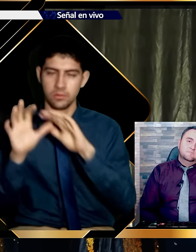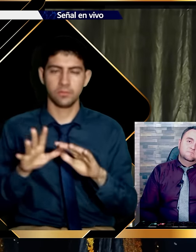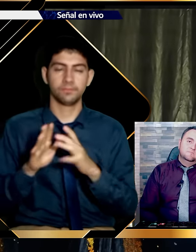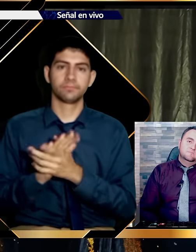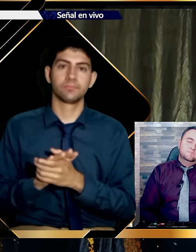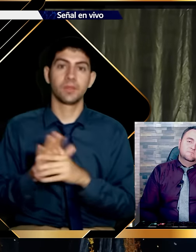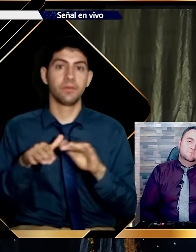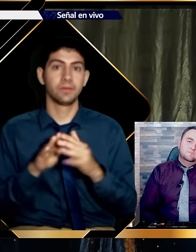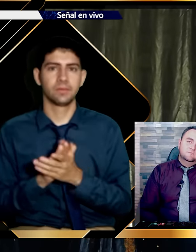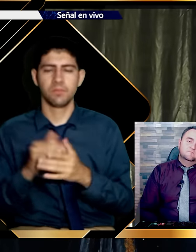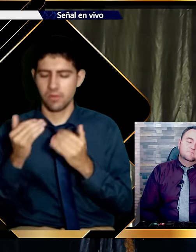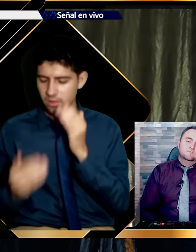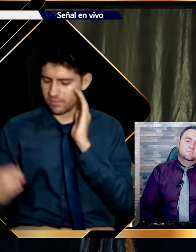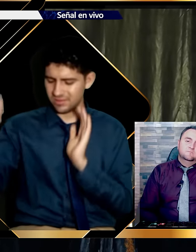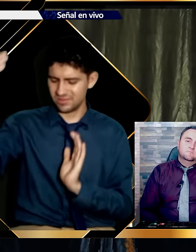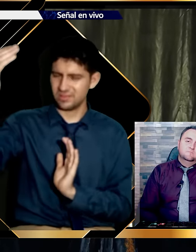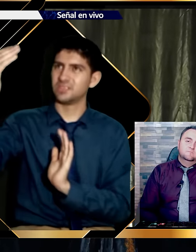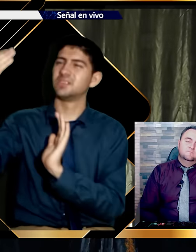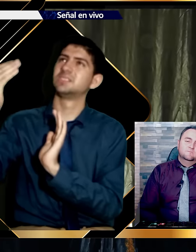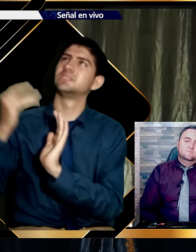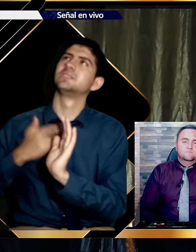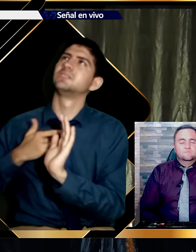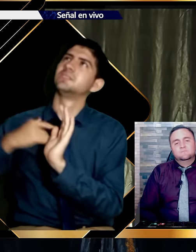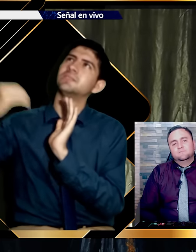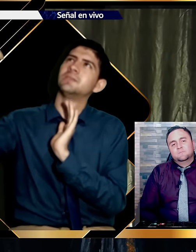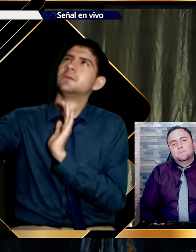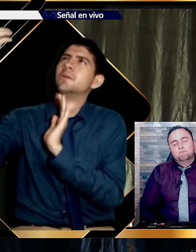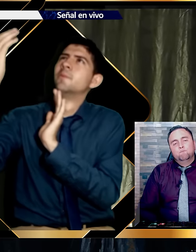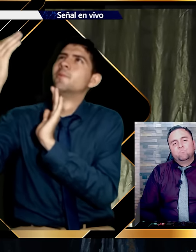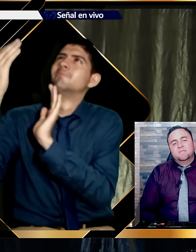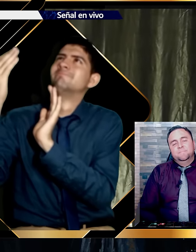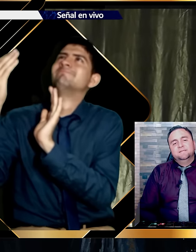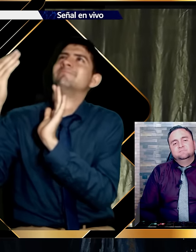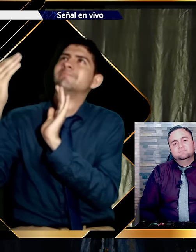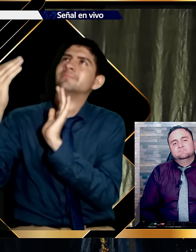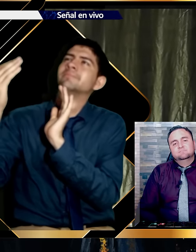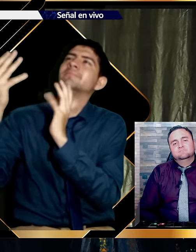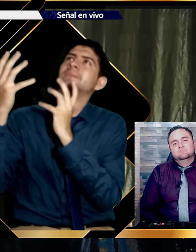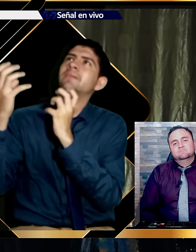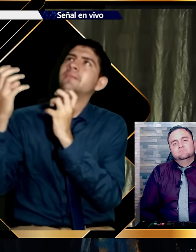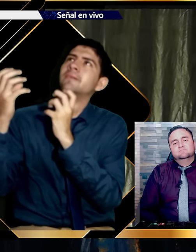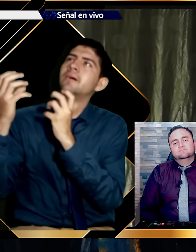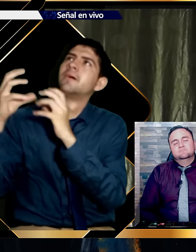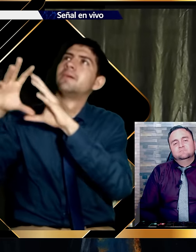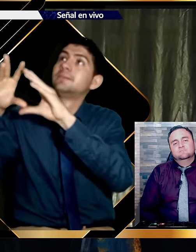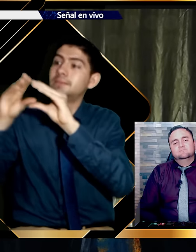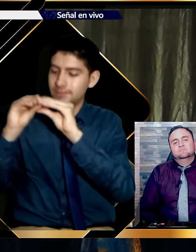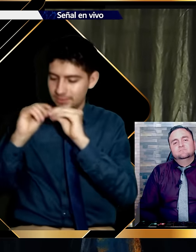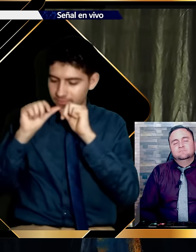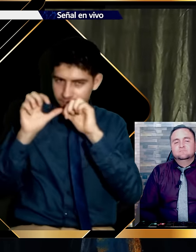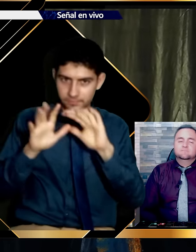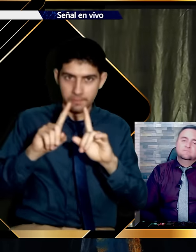Cuántas veces. Has estado en la mesa. Has sentido cerca a Jesús. Has extendido la mano.